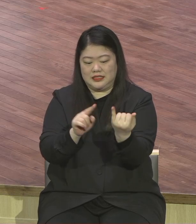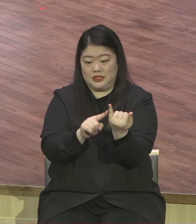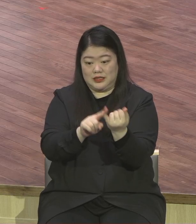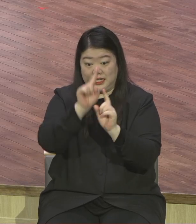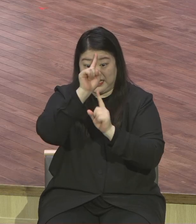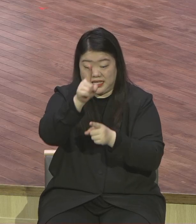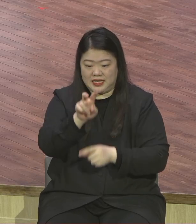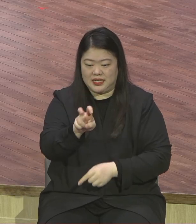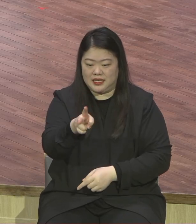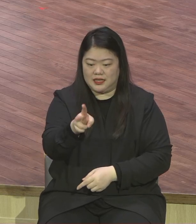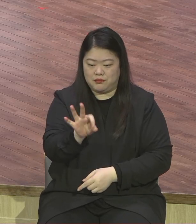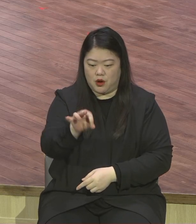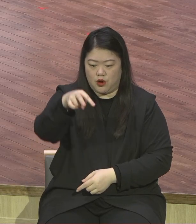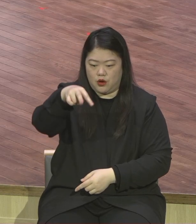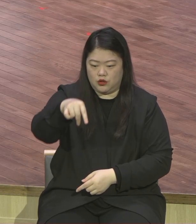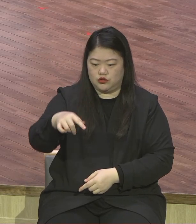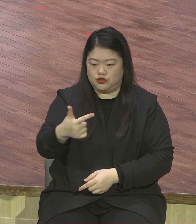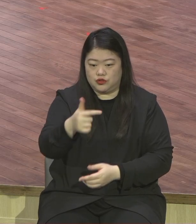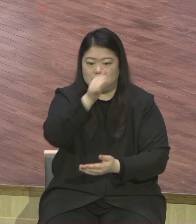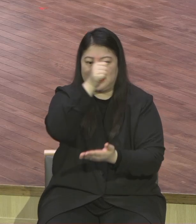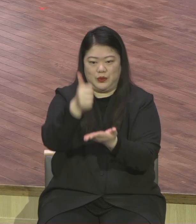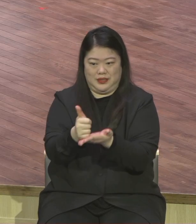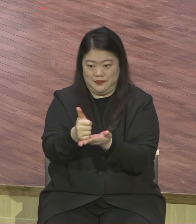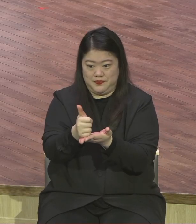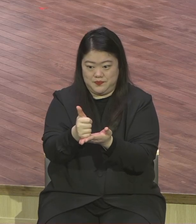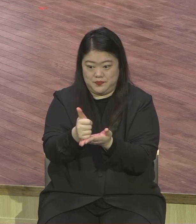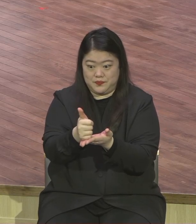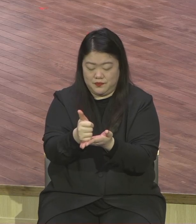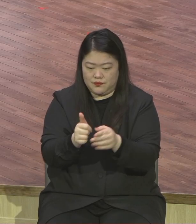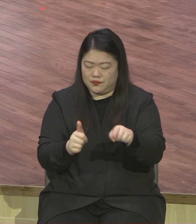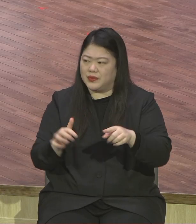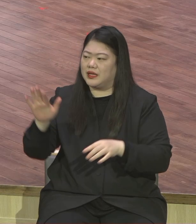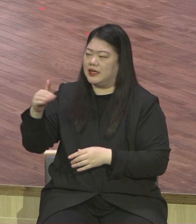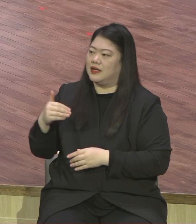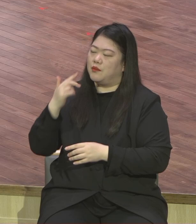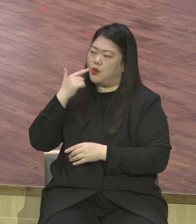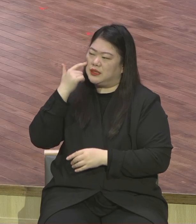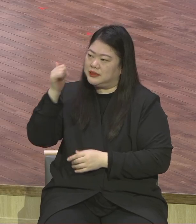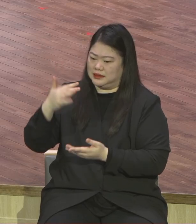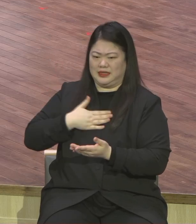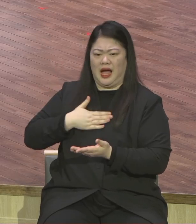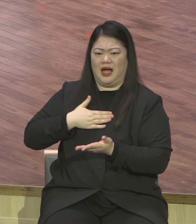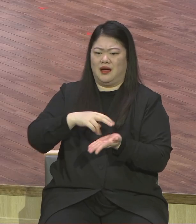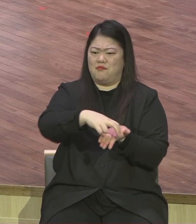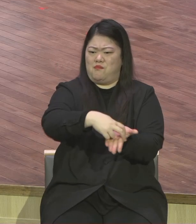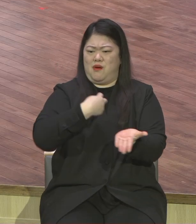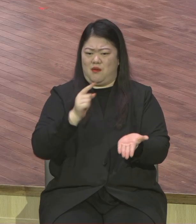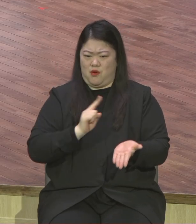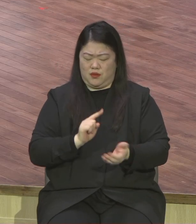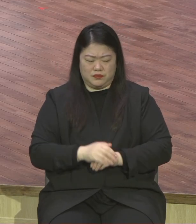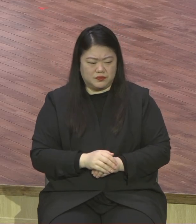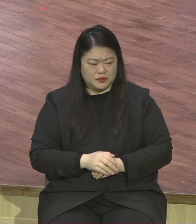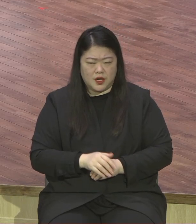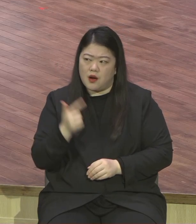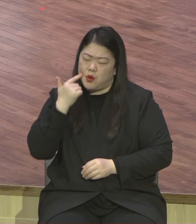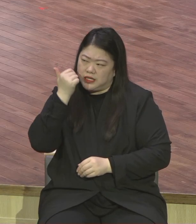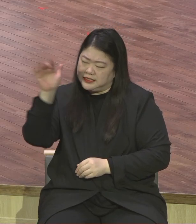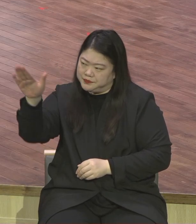헌당에 열구자를 참여하면서 장문에 편지를 썼는데 말할 수 없고 다 말할 수 없고 뭐냐